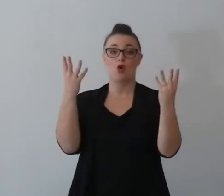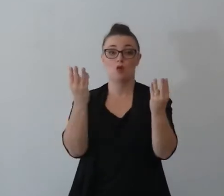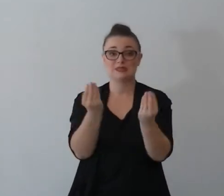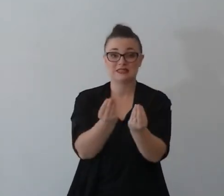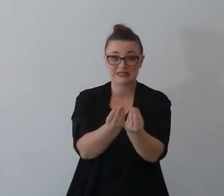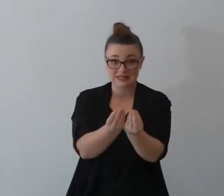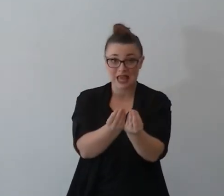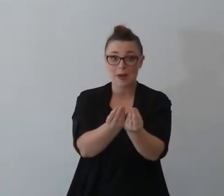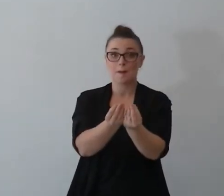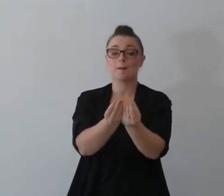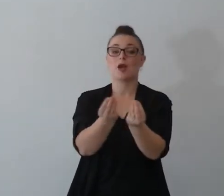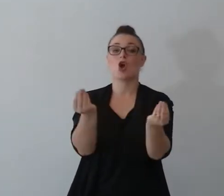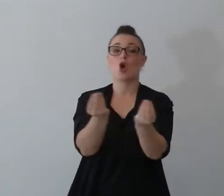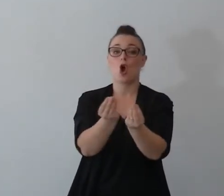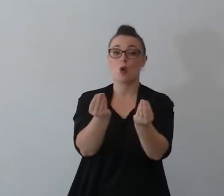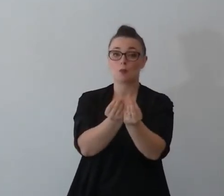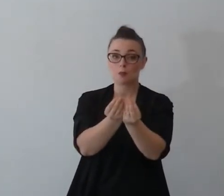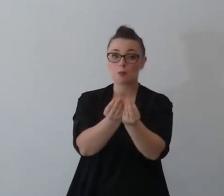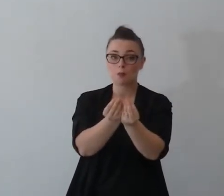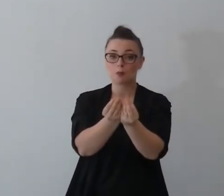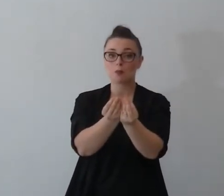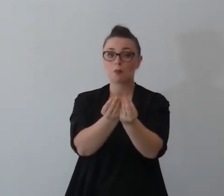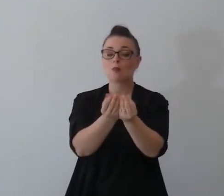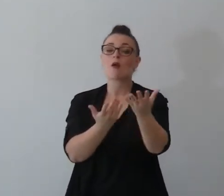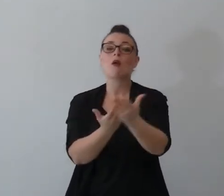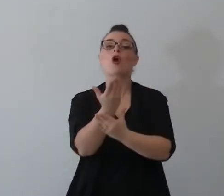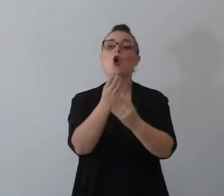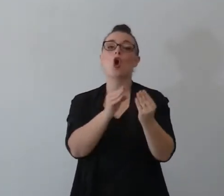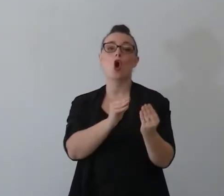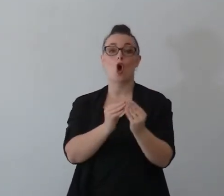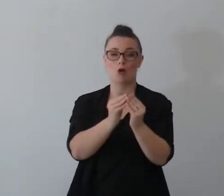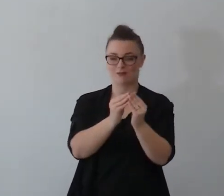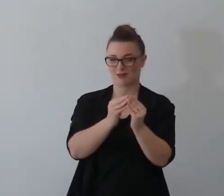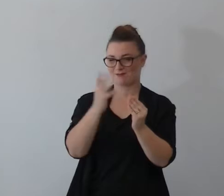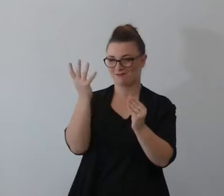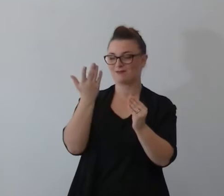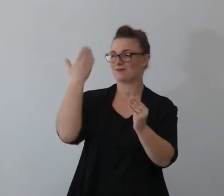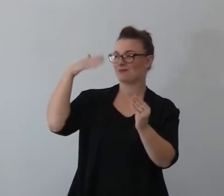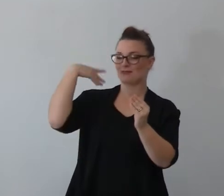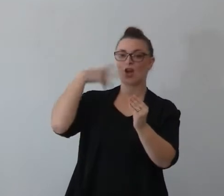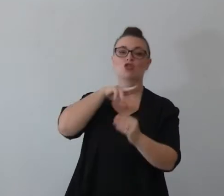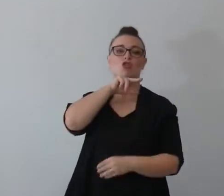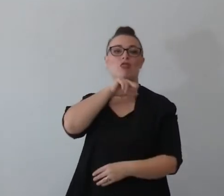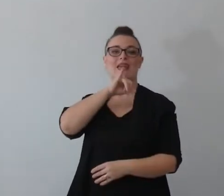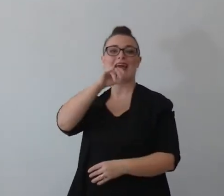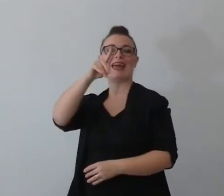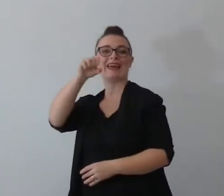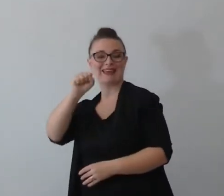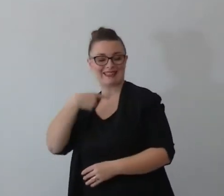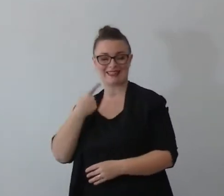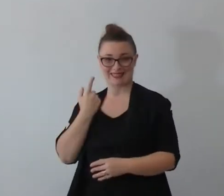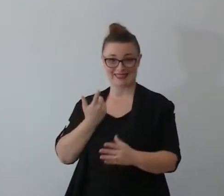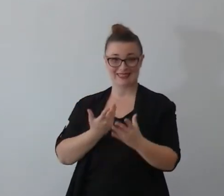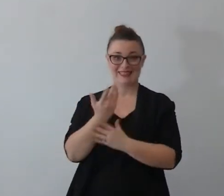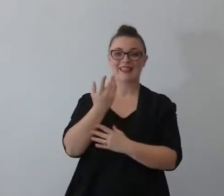che era l'anno in cui è nata mia nonna Ida più o meno fino ai passi nostri e lo faremo molto velocemente